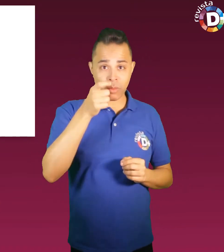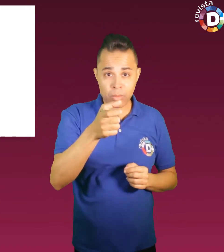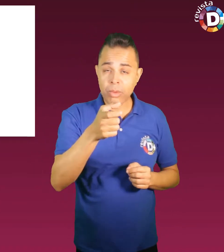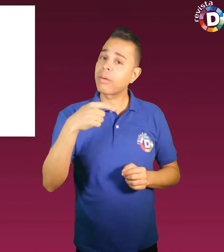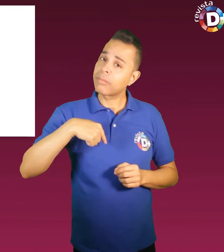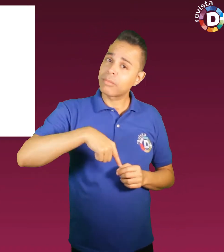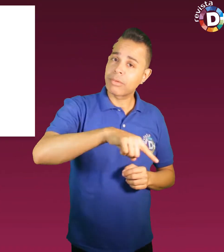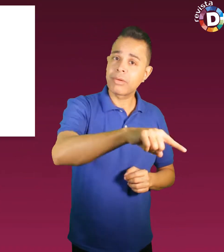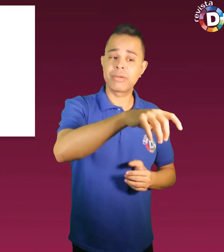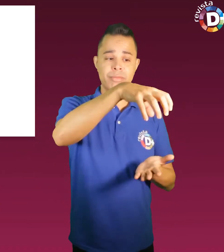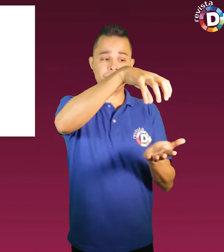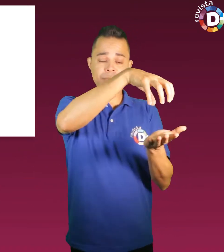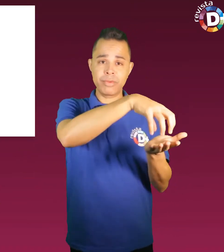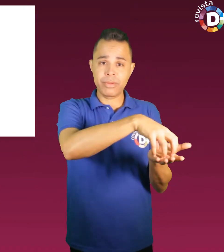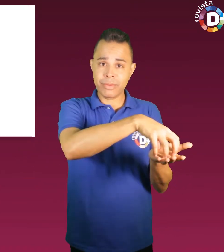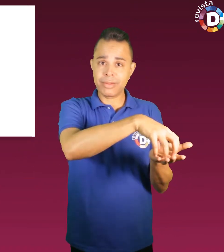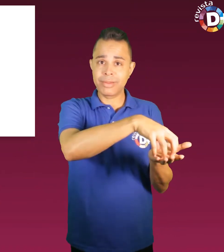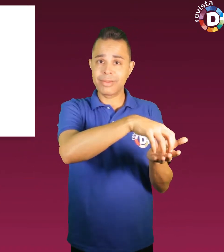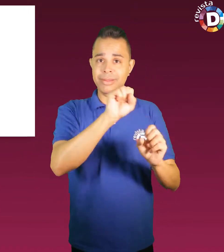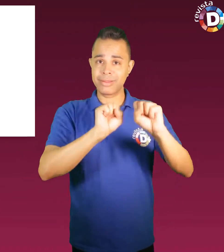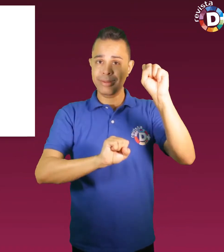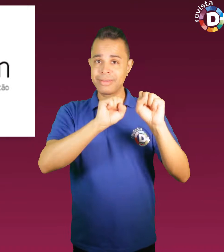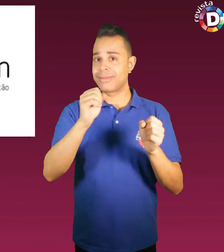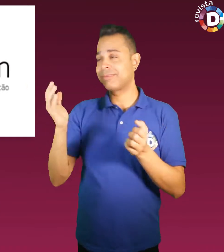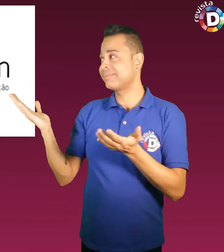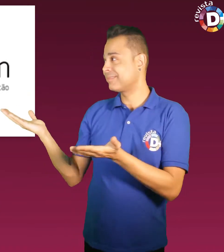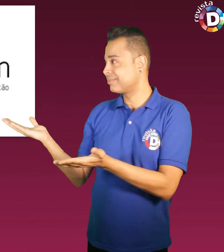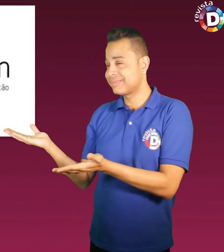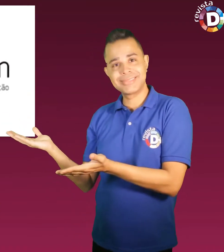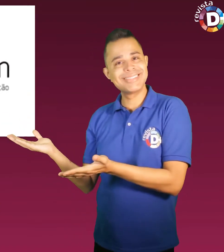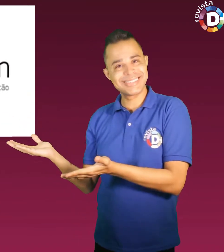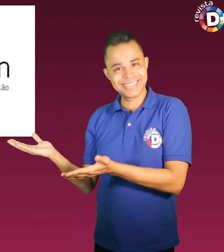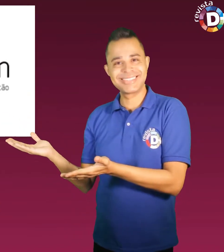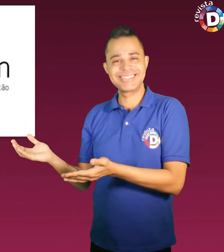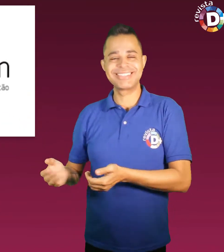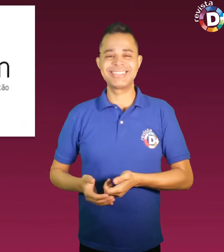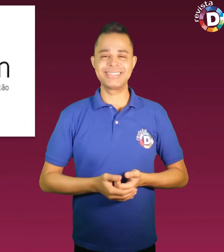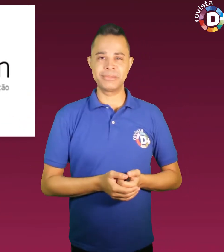é só passar pelo estande Vic System Soluções em Tecnologia da Informação.